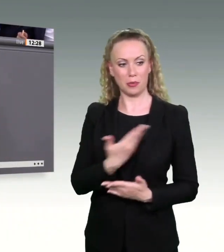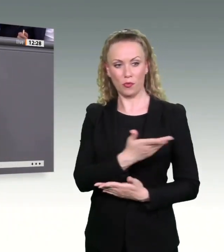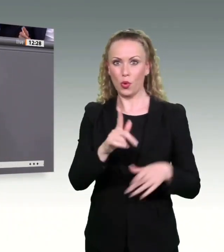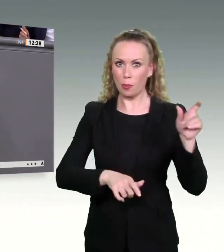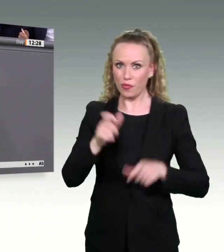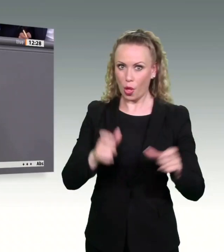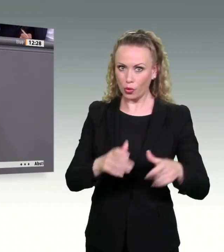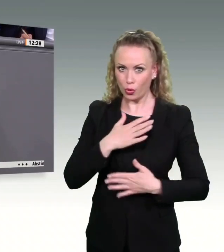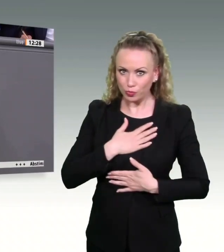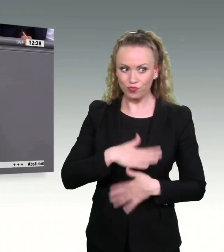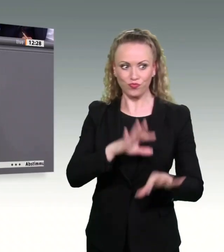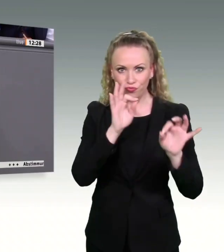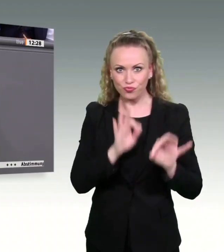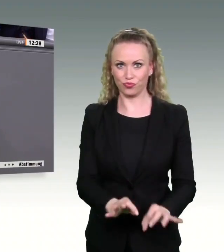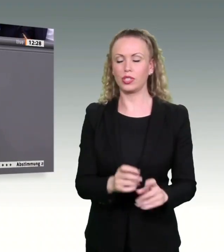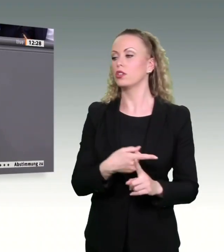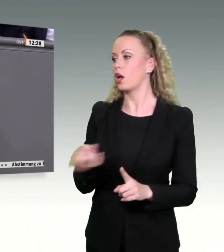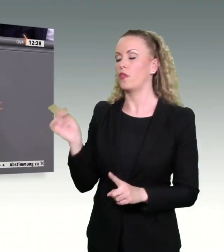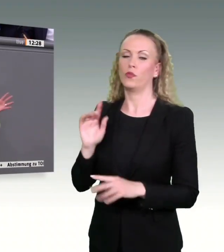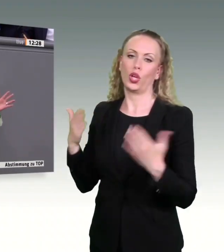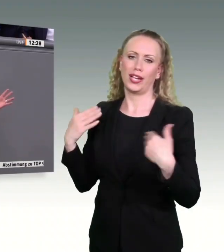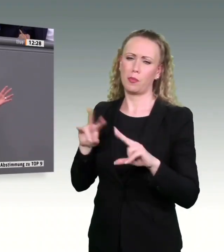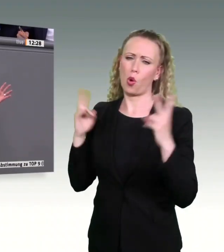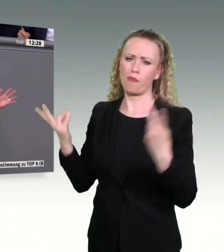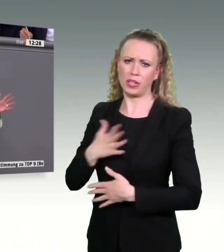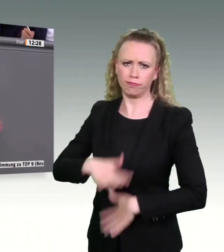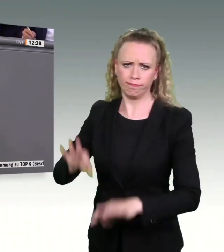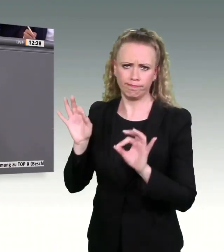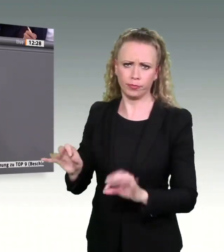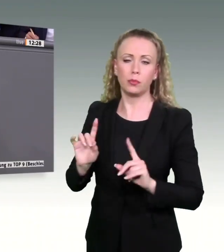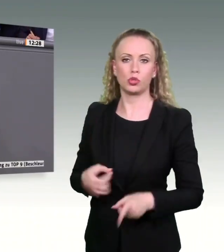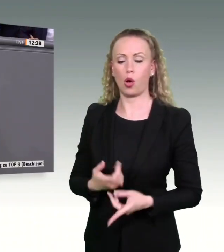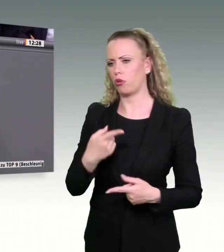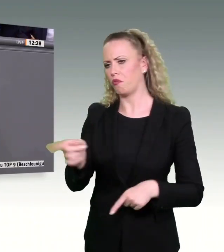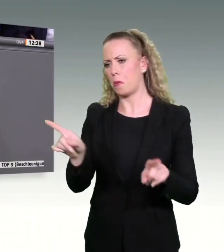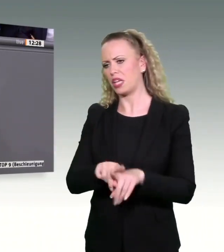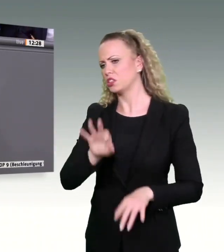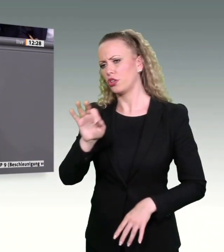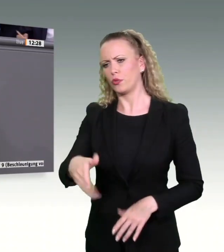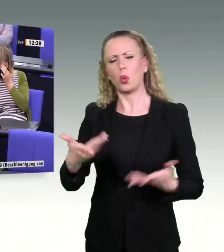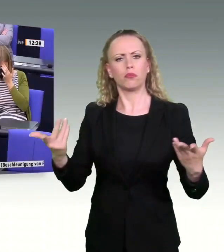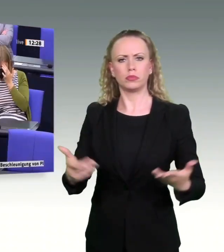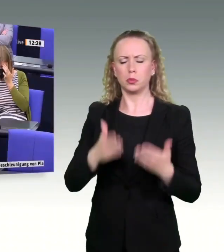sondern auch zum Wohle von Klima und Umwelt. Und nur weil es Ihnen nicht passt, können Sie das nicht ausblenden.